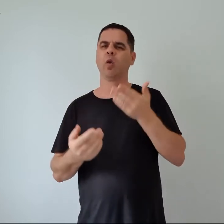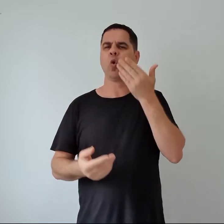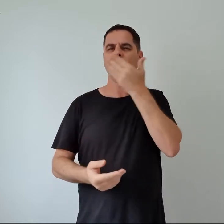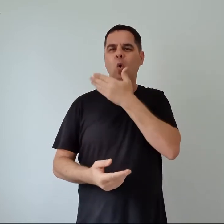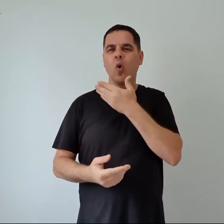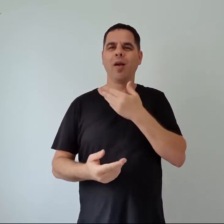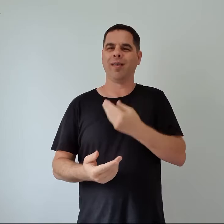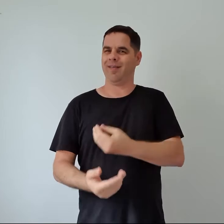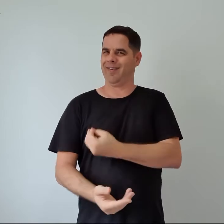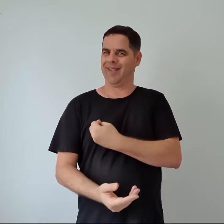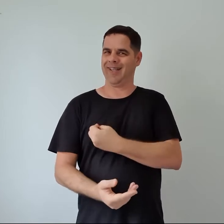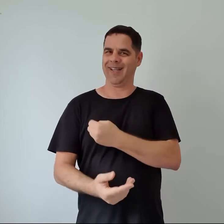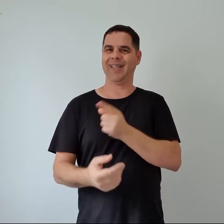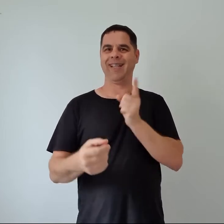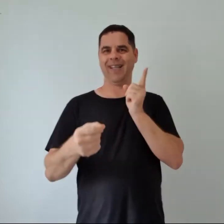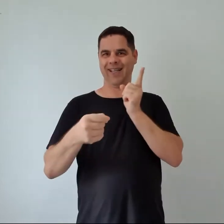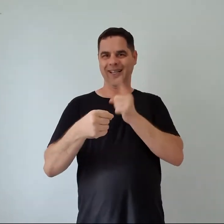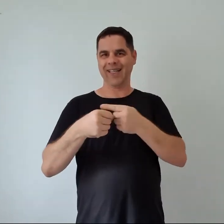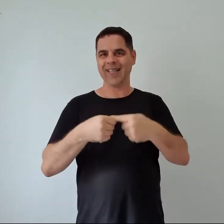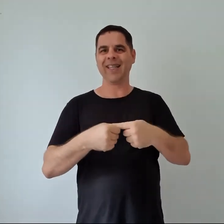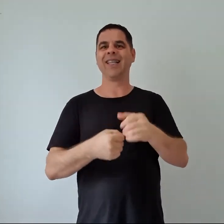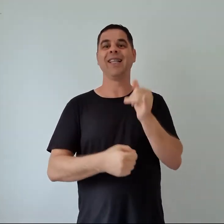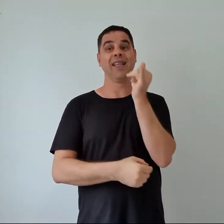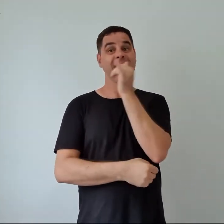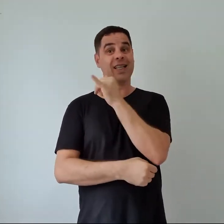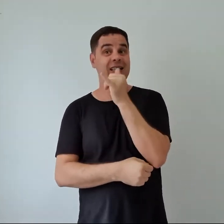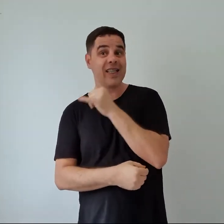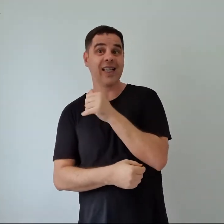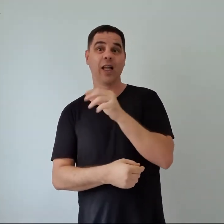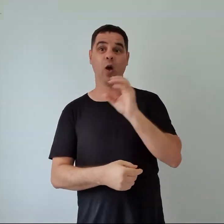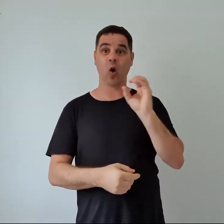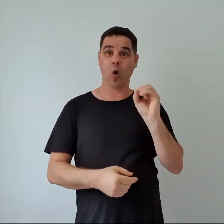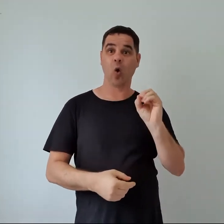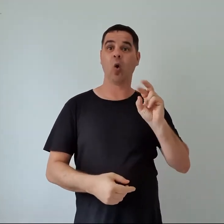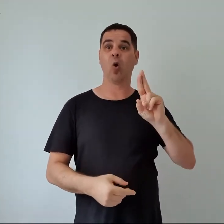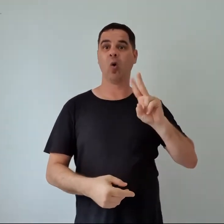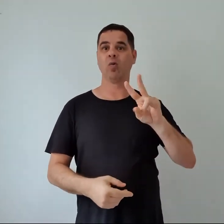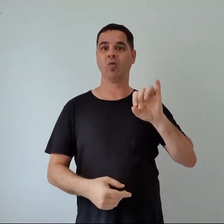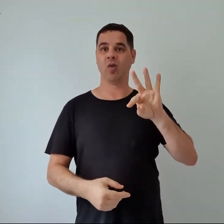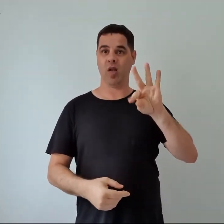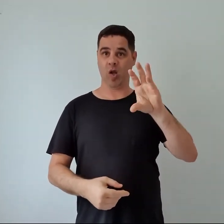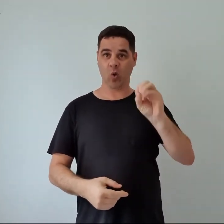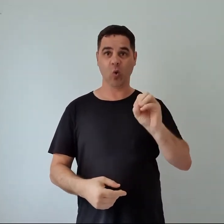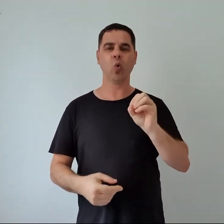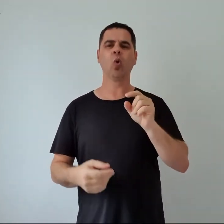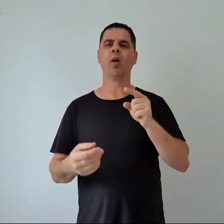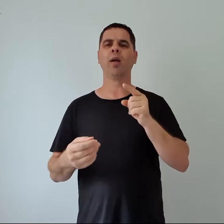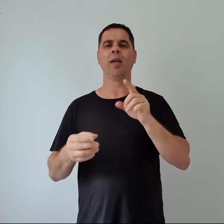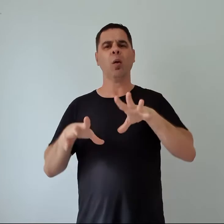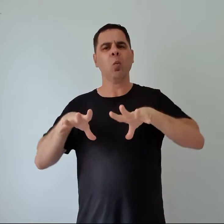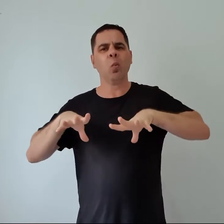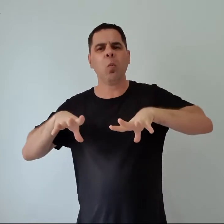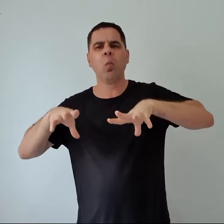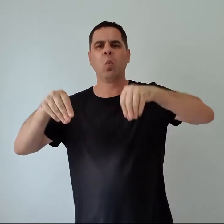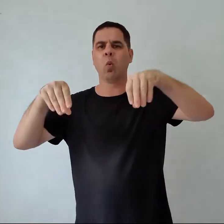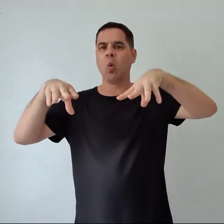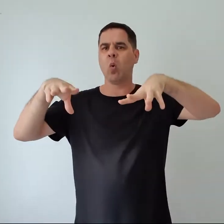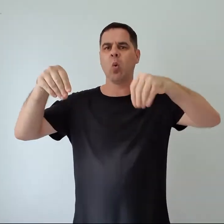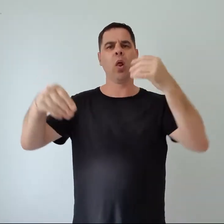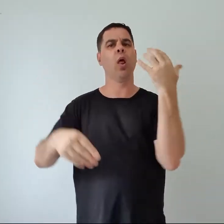especificamente em Orvieto, uma cidade medieval sobre um monte rochoso belíssima, onde as coisas acontecem a seu